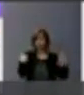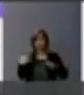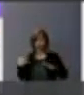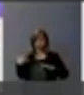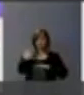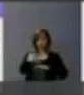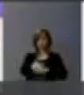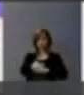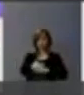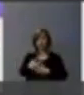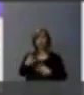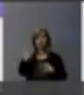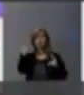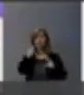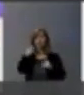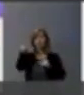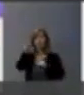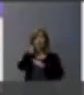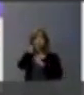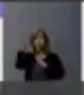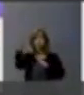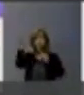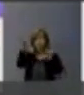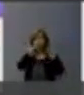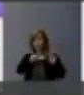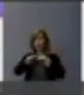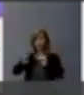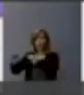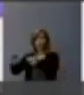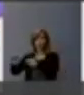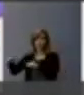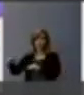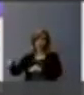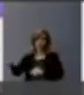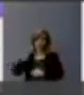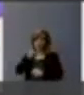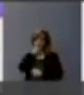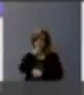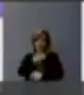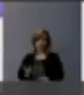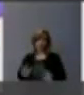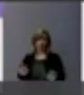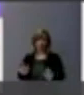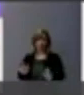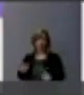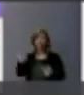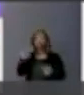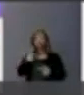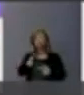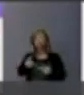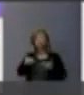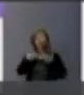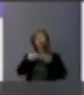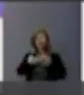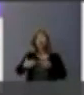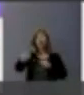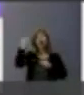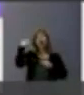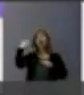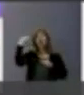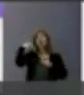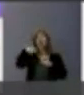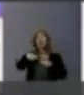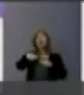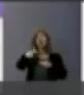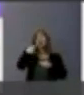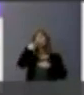sarebbe veramente un gran peccato perché il porto antico è ormai eh consolidato e diventato un polo di attrazione